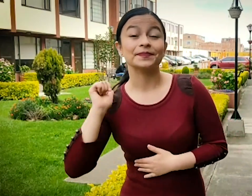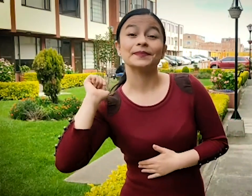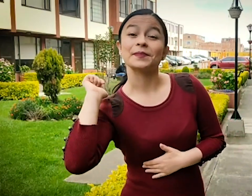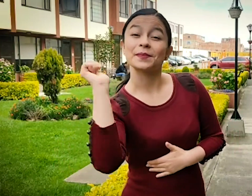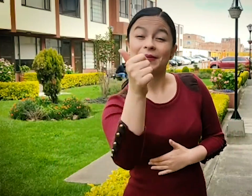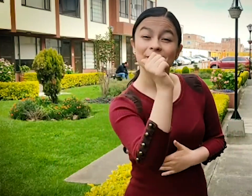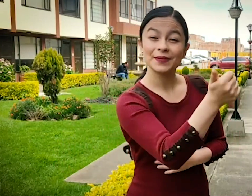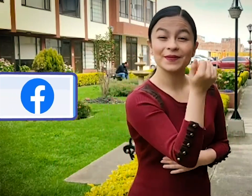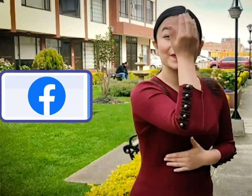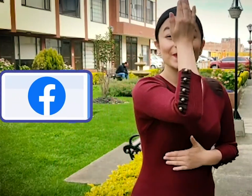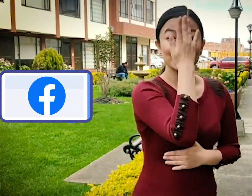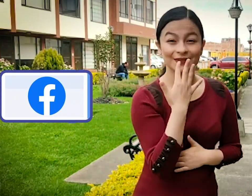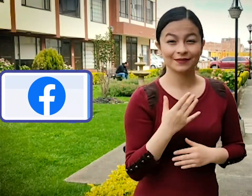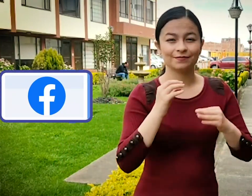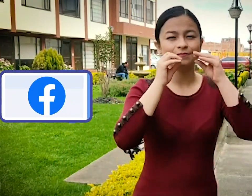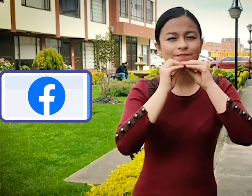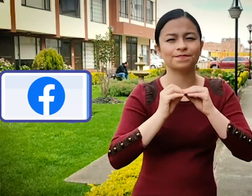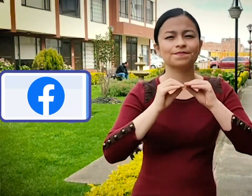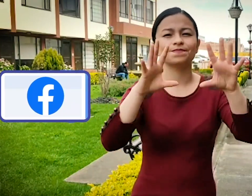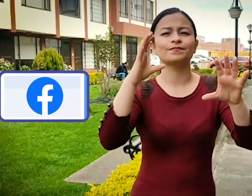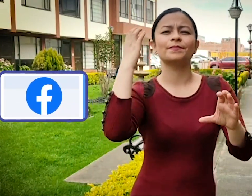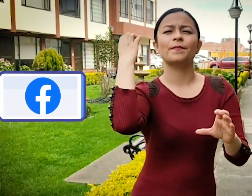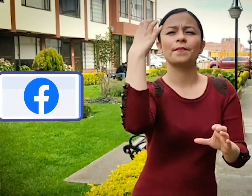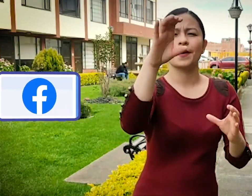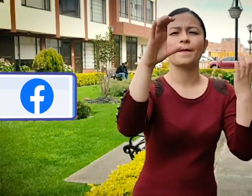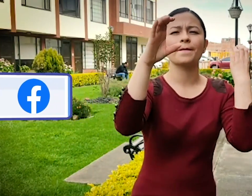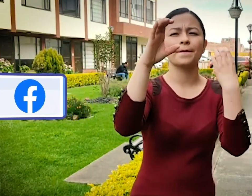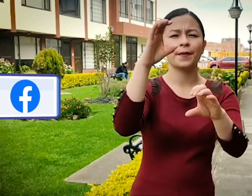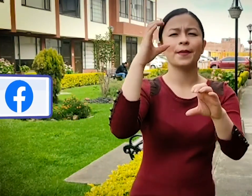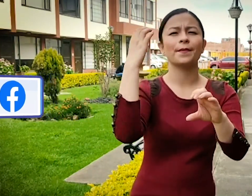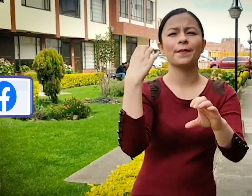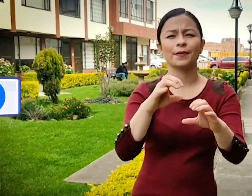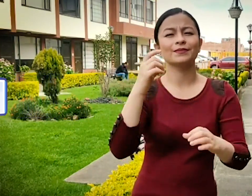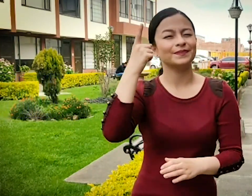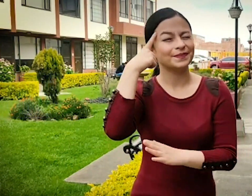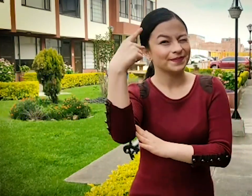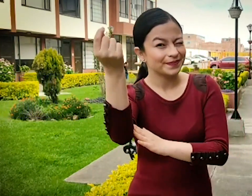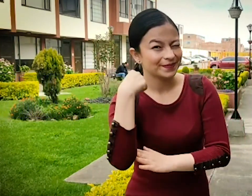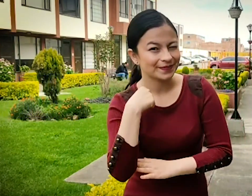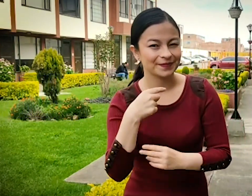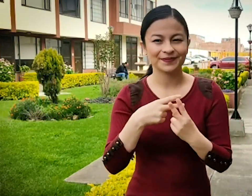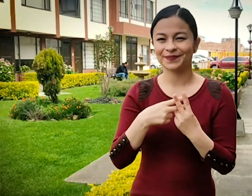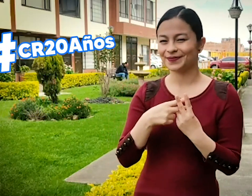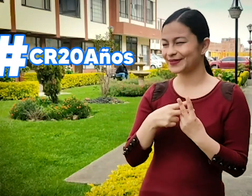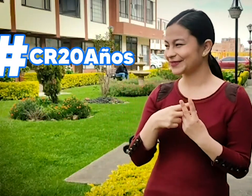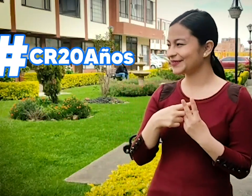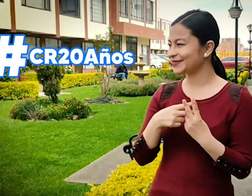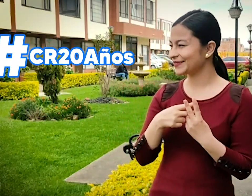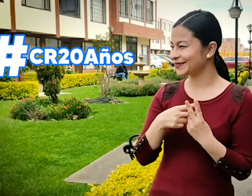publicar en el Facebook. Postéenlo a través del hashtag CR20 años.